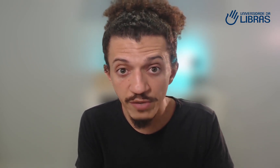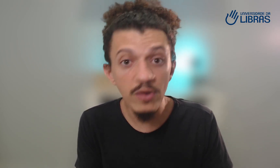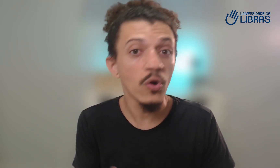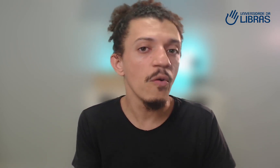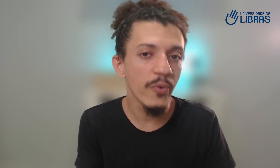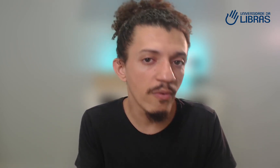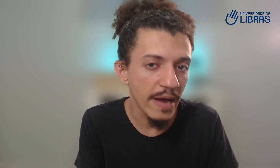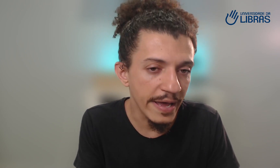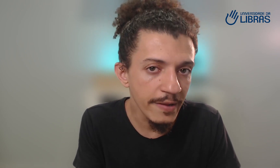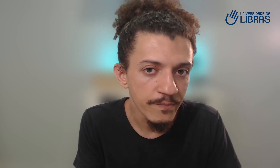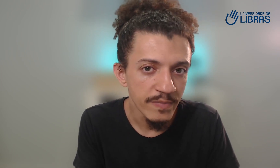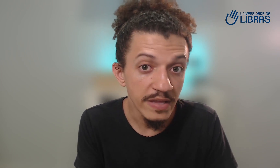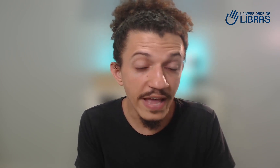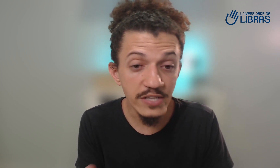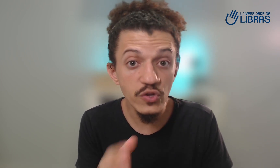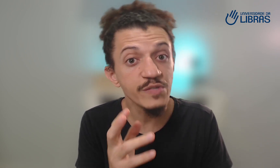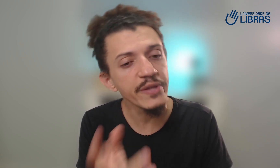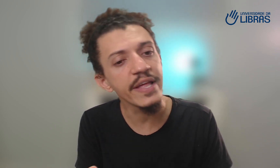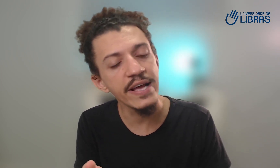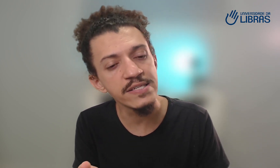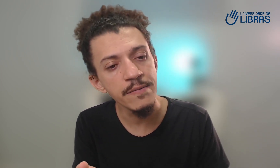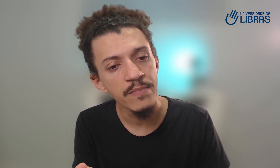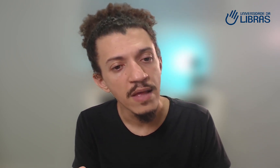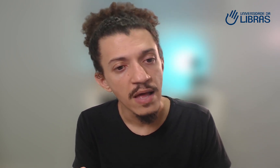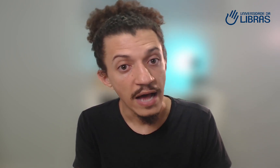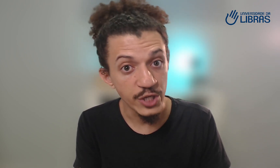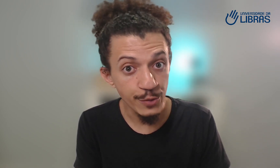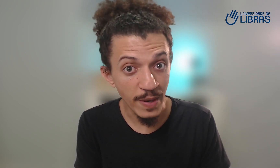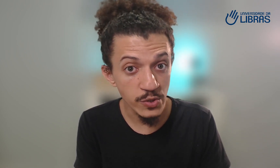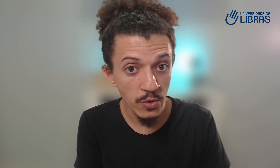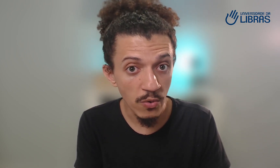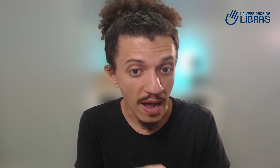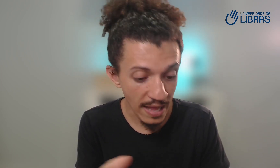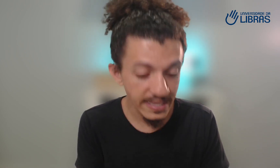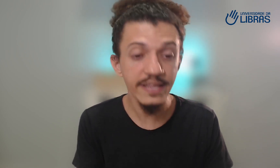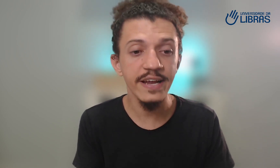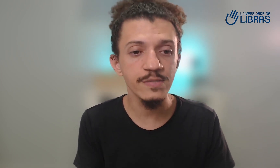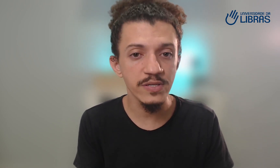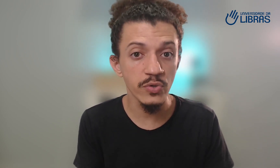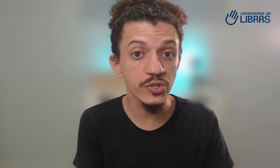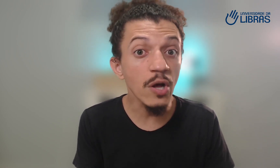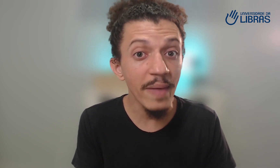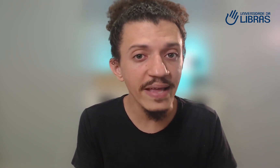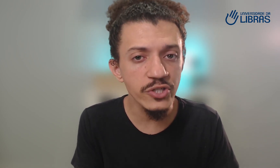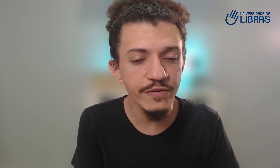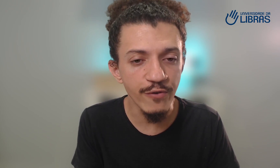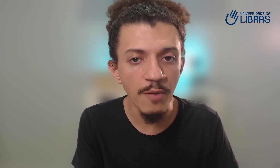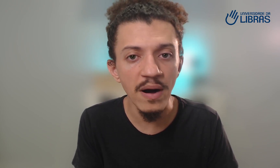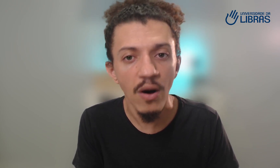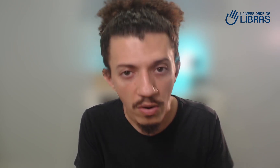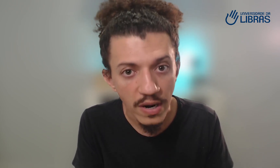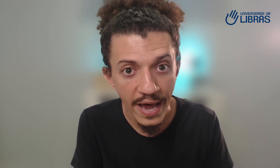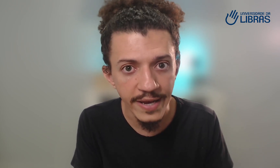migrou para o online. E, desde 2013, a gente passou a atender as pessoas somente de forma online,